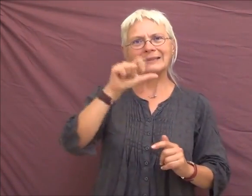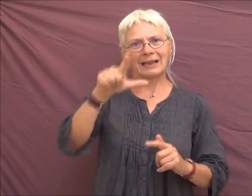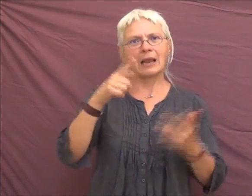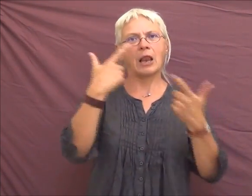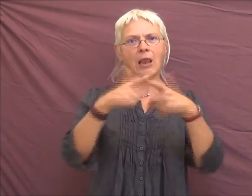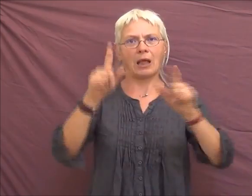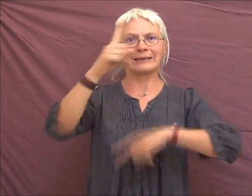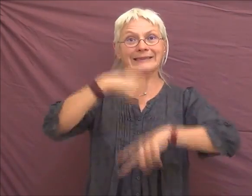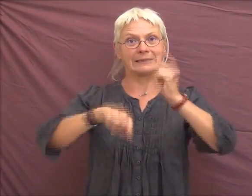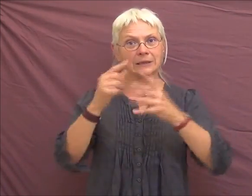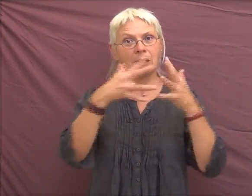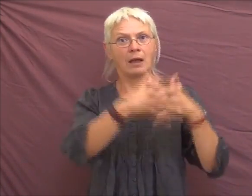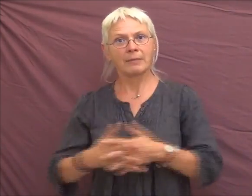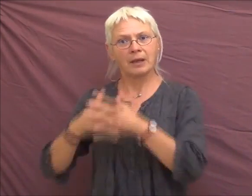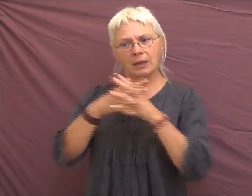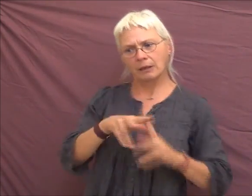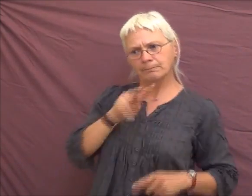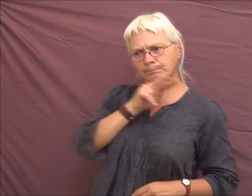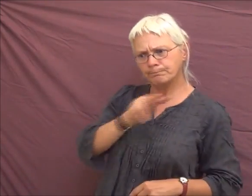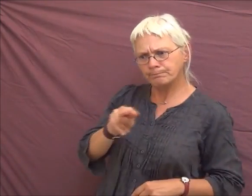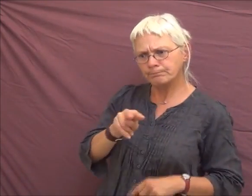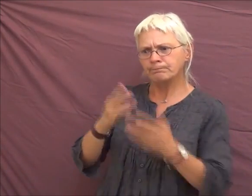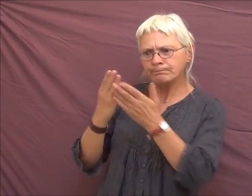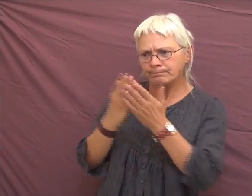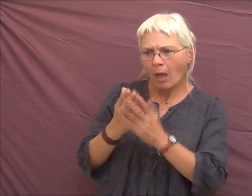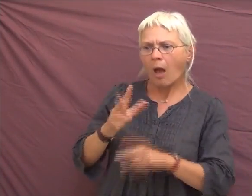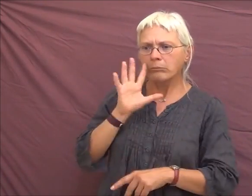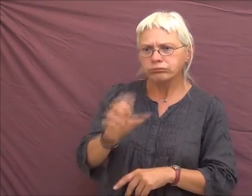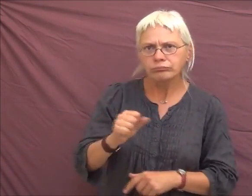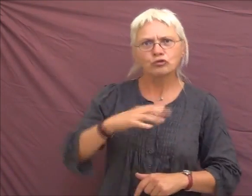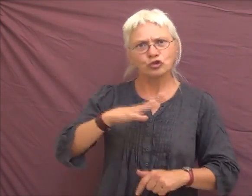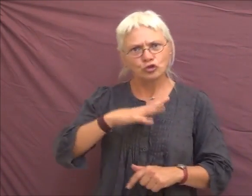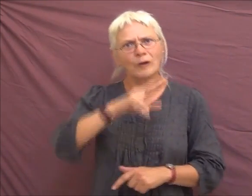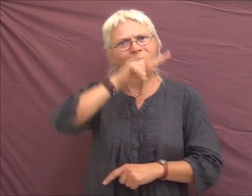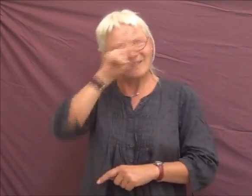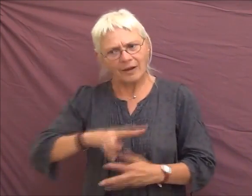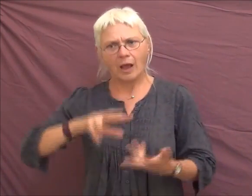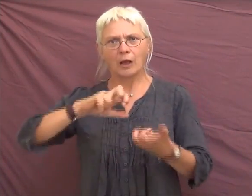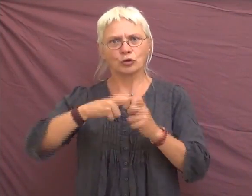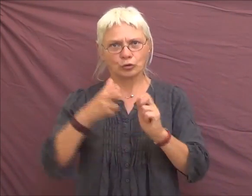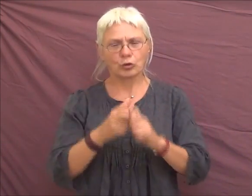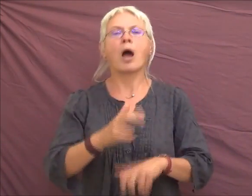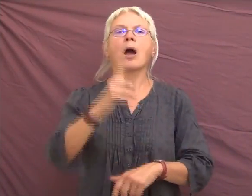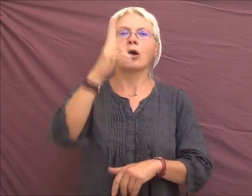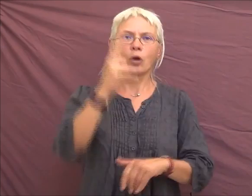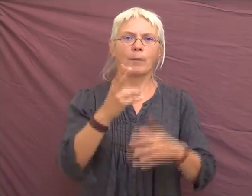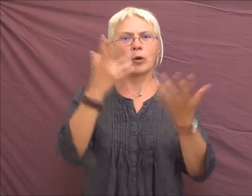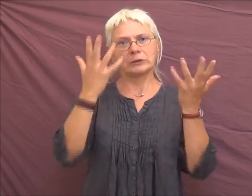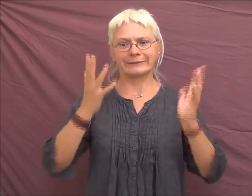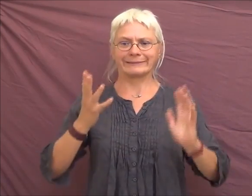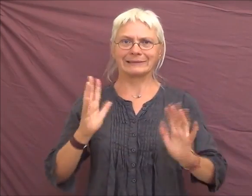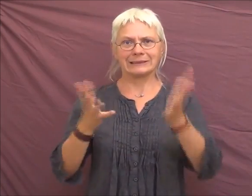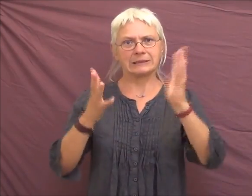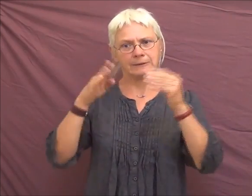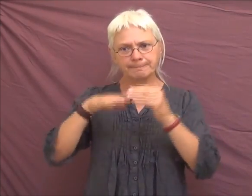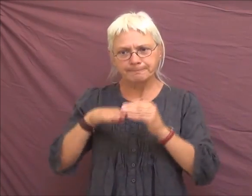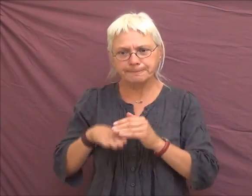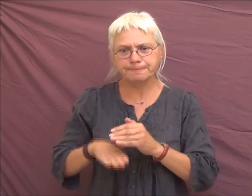SL, et ont vu qu'il y avait une vraie structure. Et c'est là que tout a bien commencé, recommencé pour